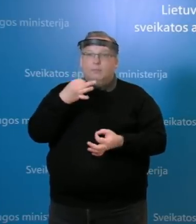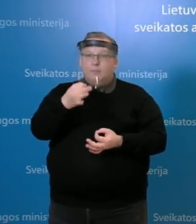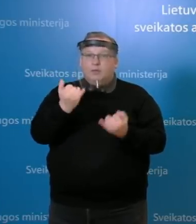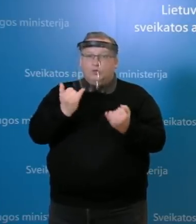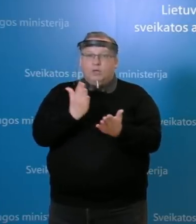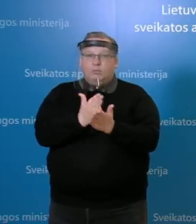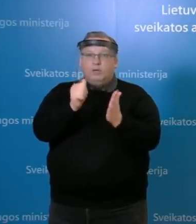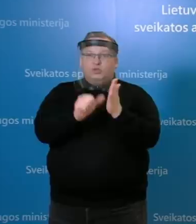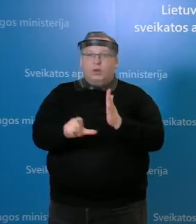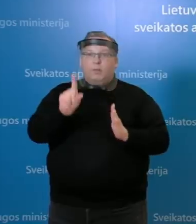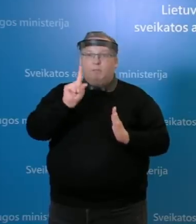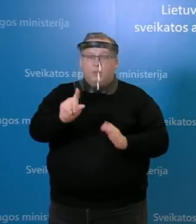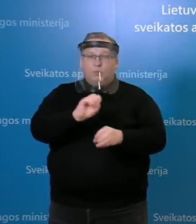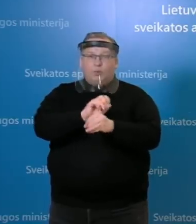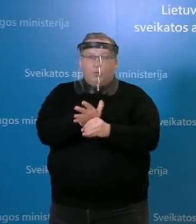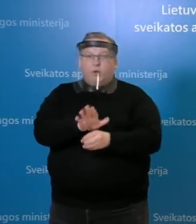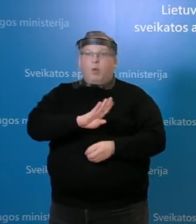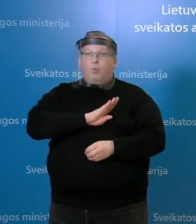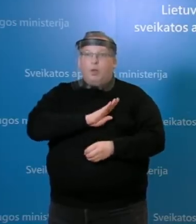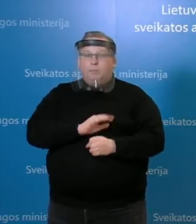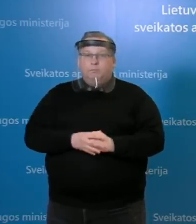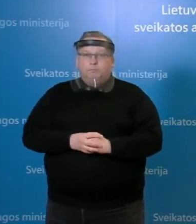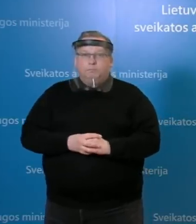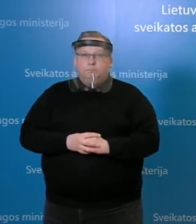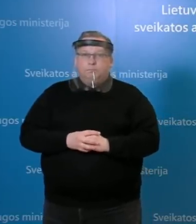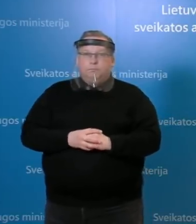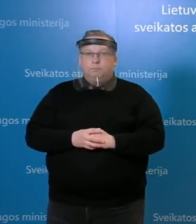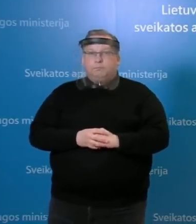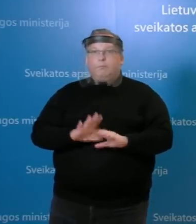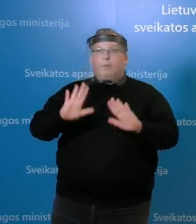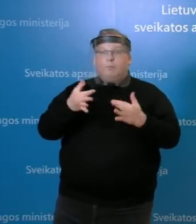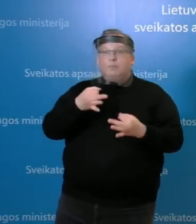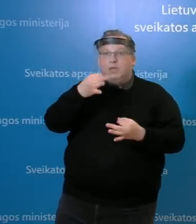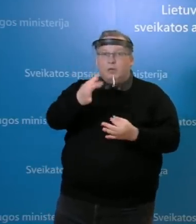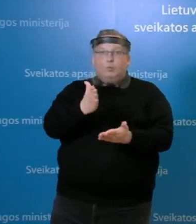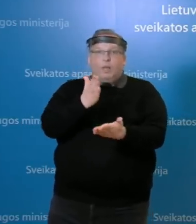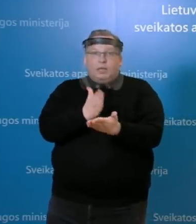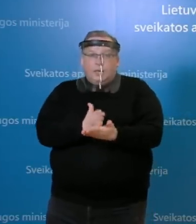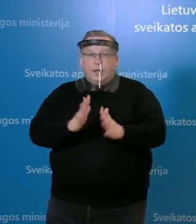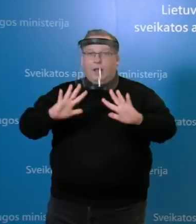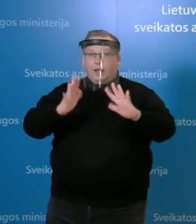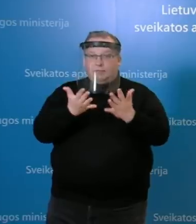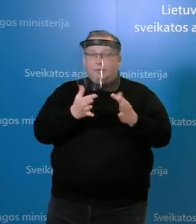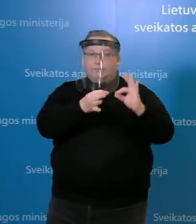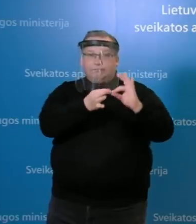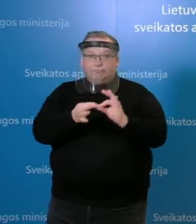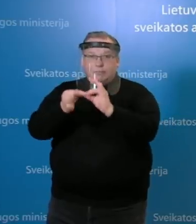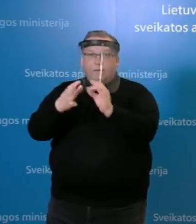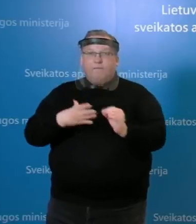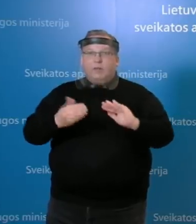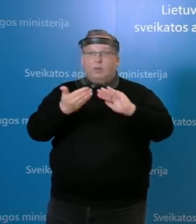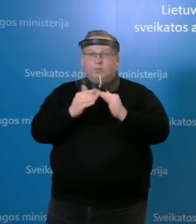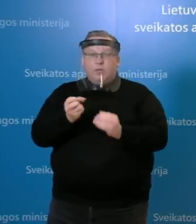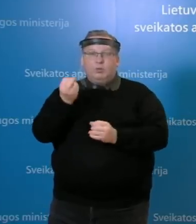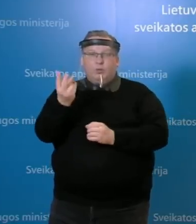61 koronaviruso auka? Taip, taip, ir minėjau, tai yra atveju susijęs su Vilniaus miesto